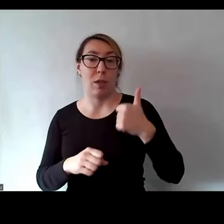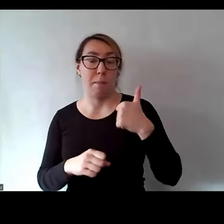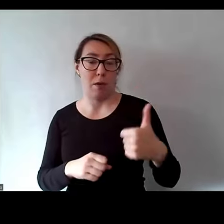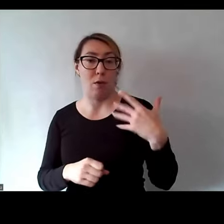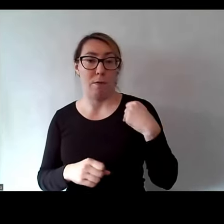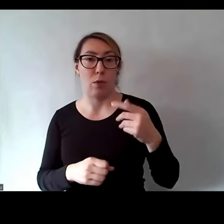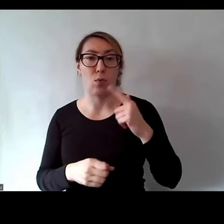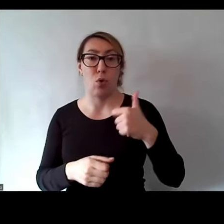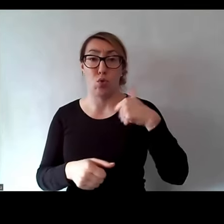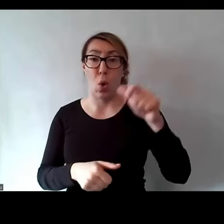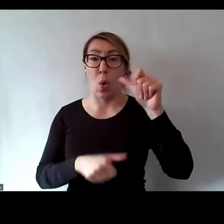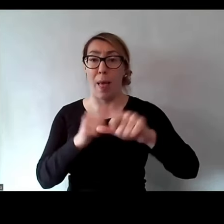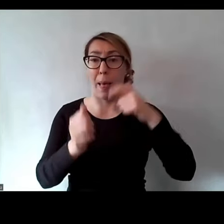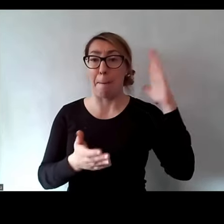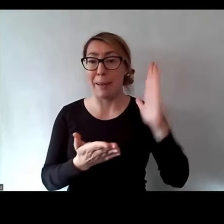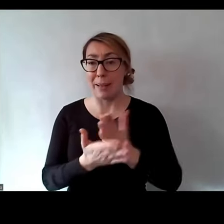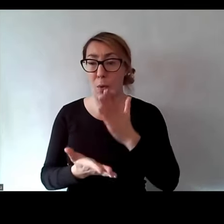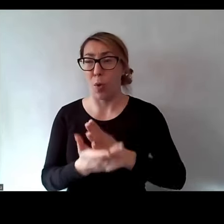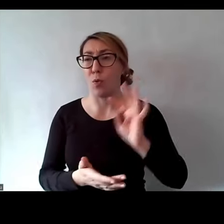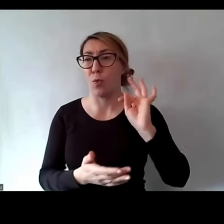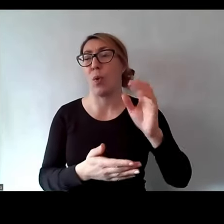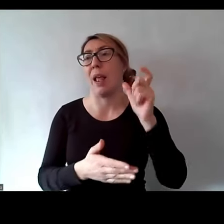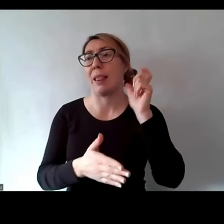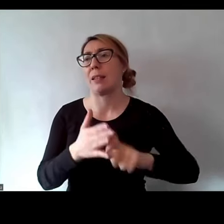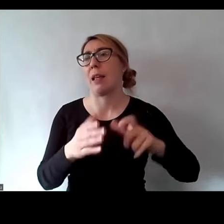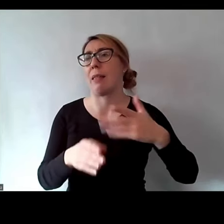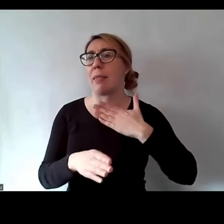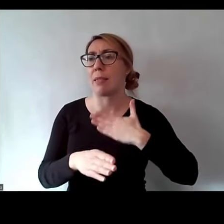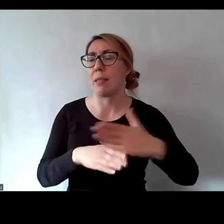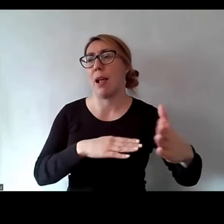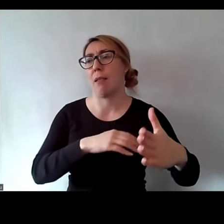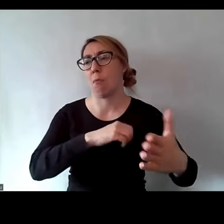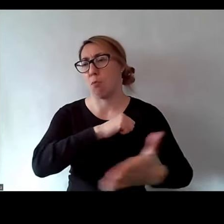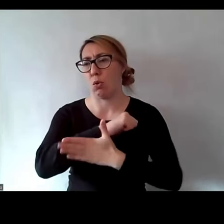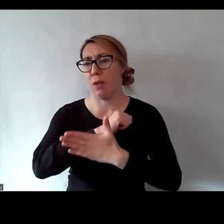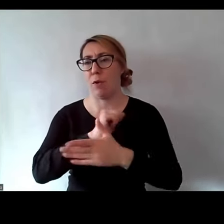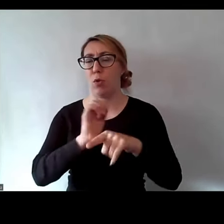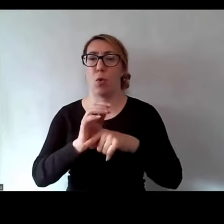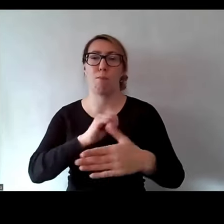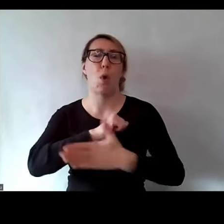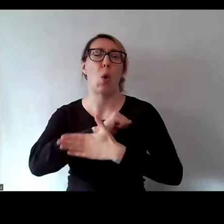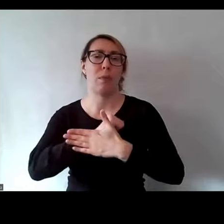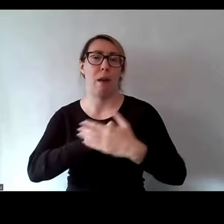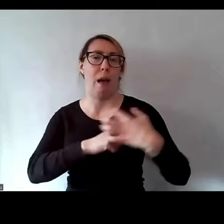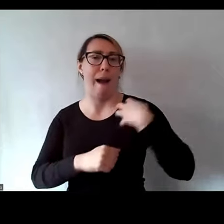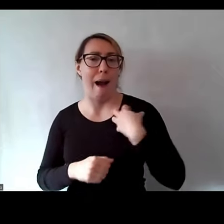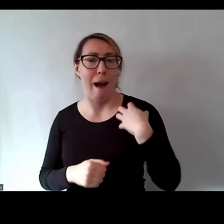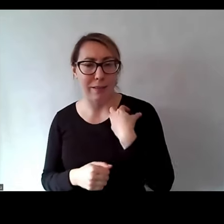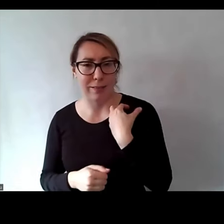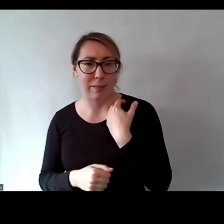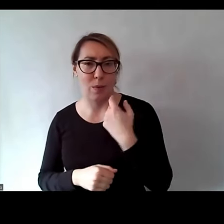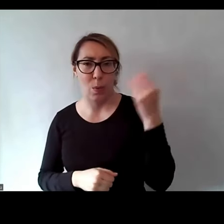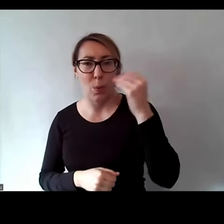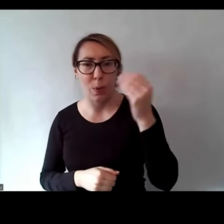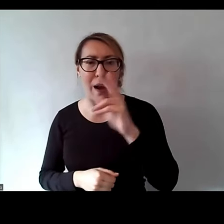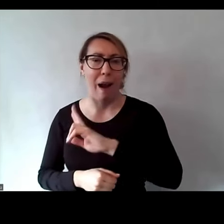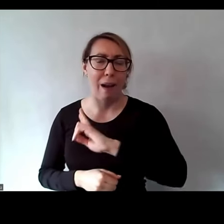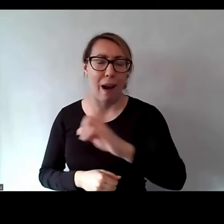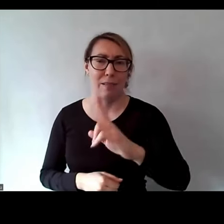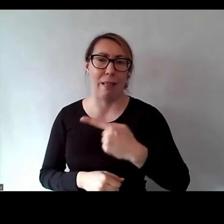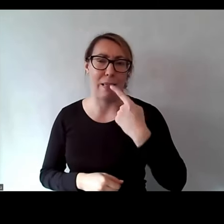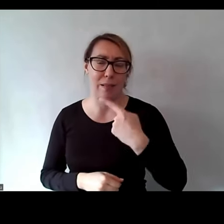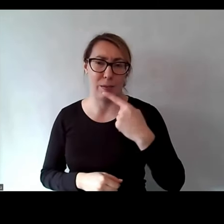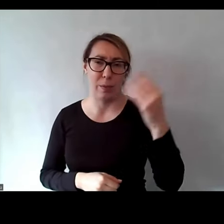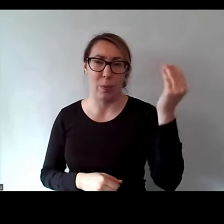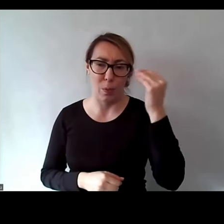listy, to ta lista wciąż jest podstawą na przykład do Basic English i jest takim punktem odniesienia do wszystkich języków